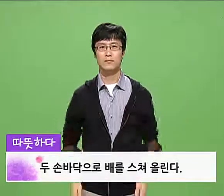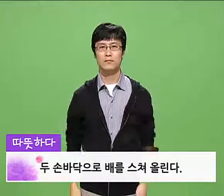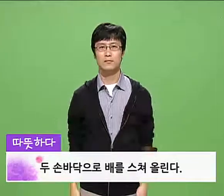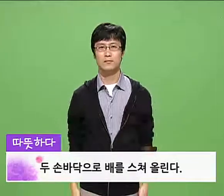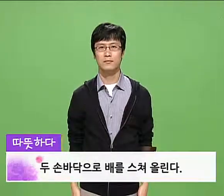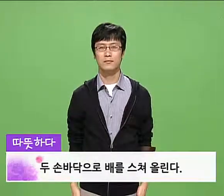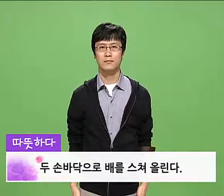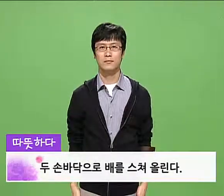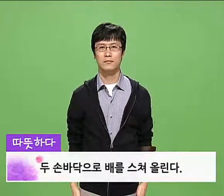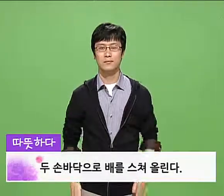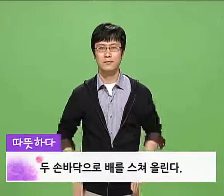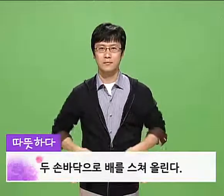따뜻하다